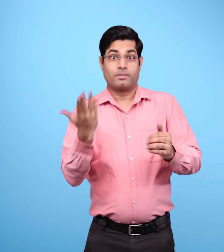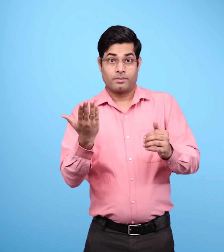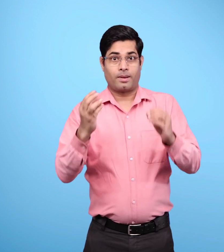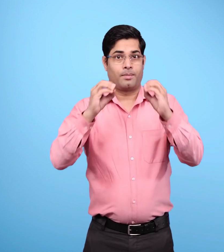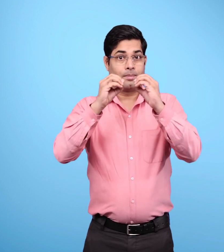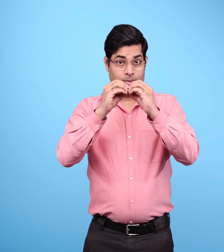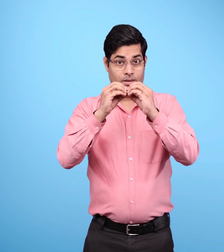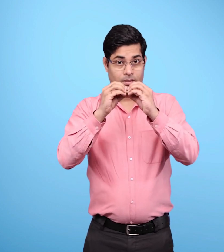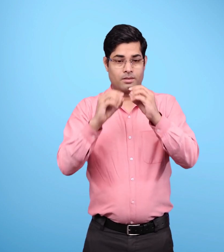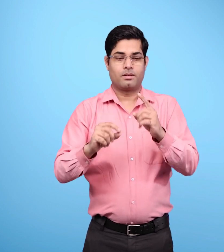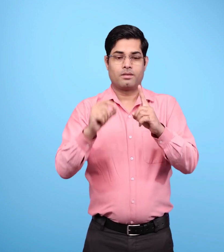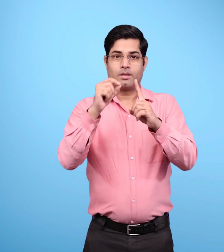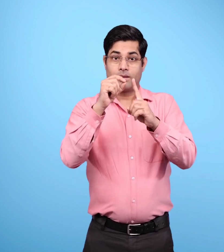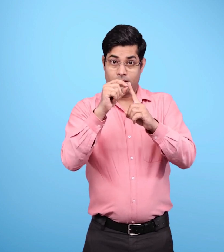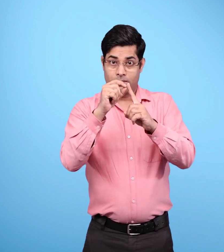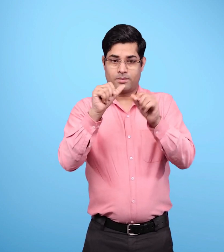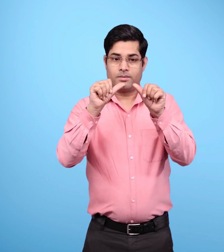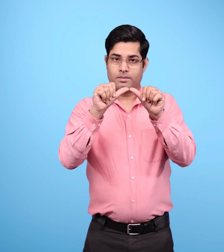ख परिक्रमन